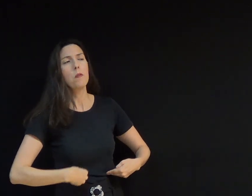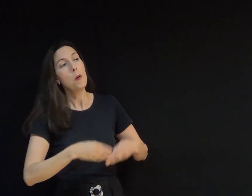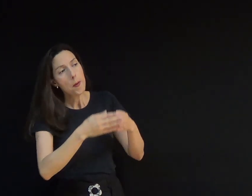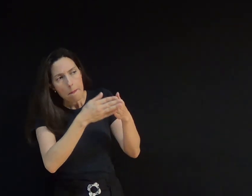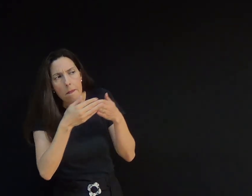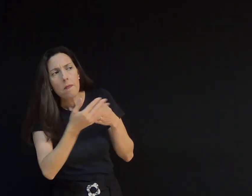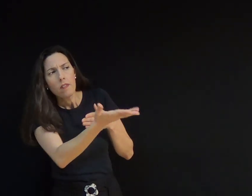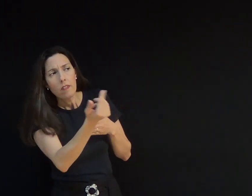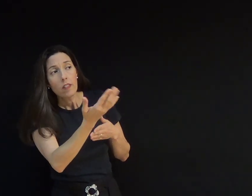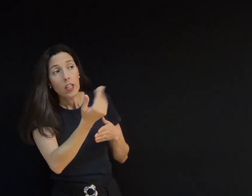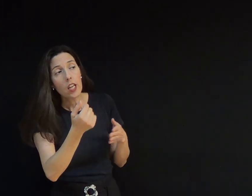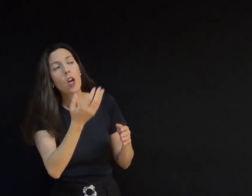algo.